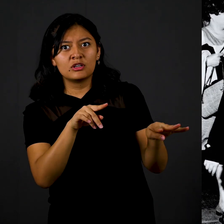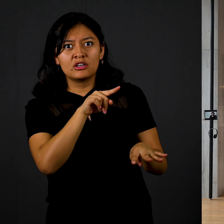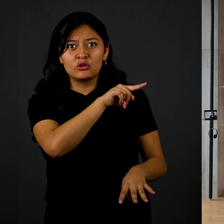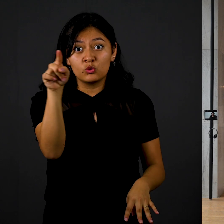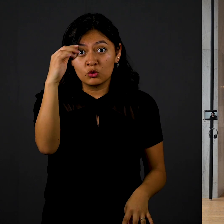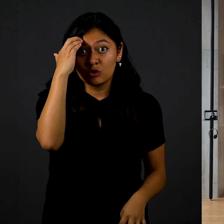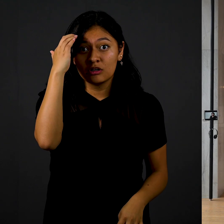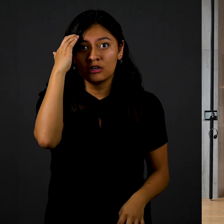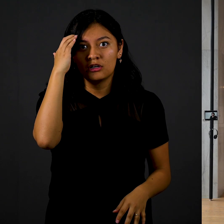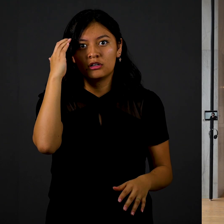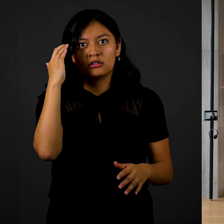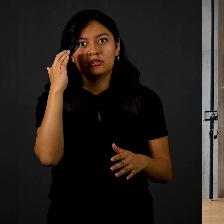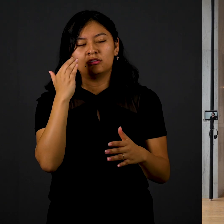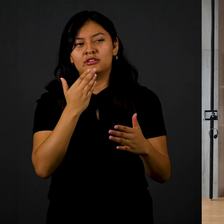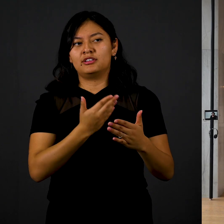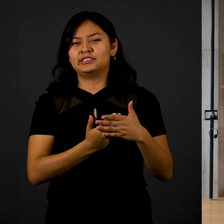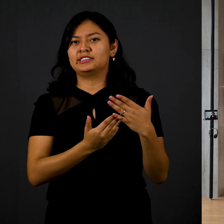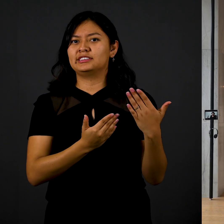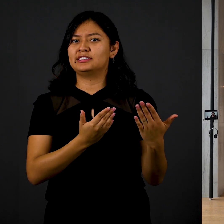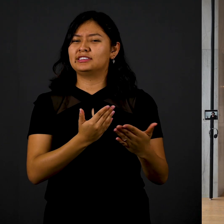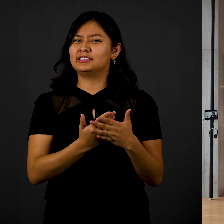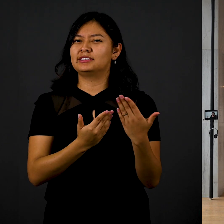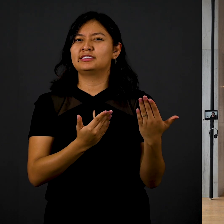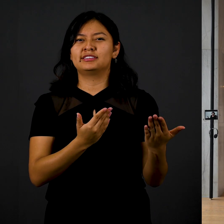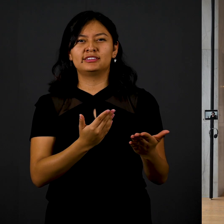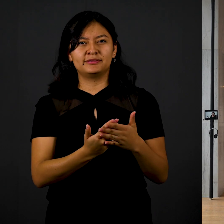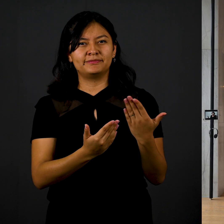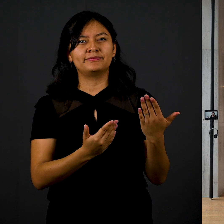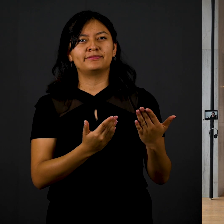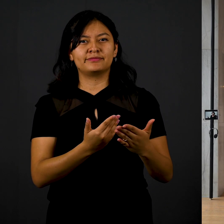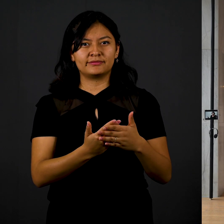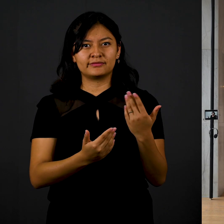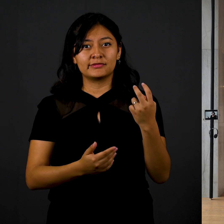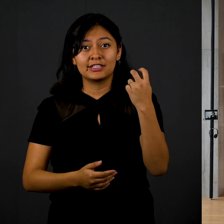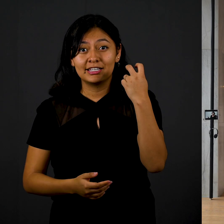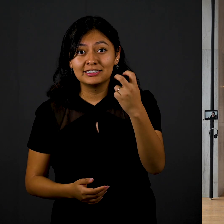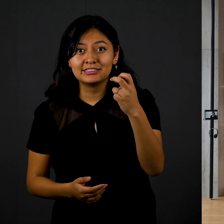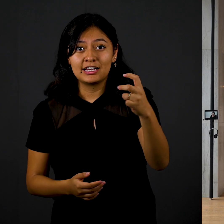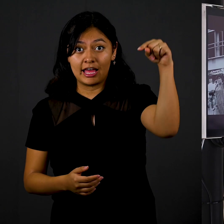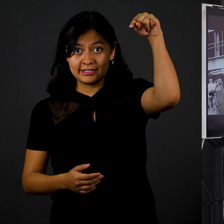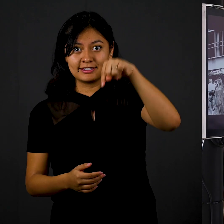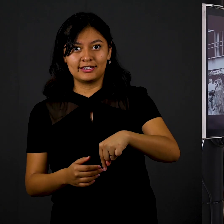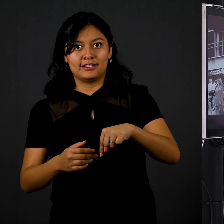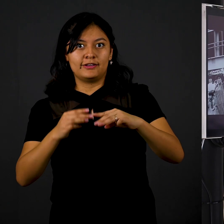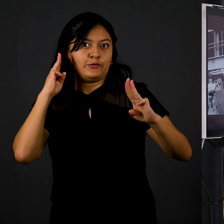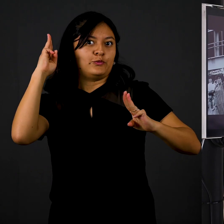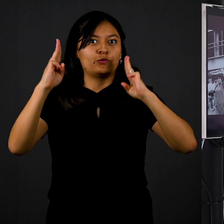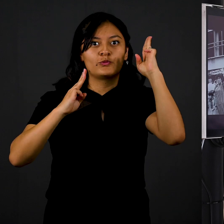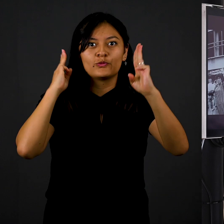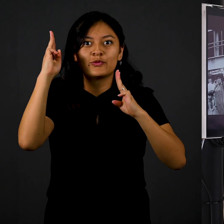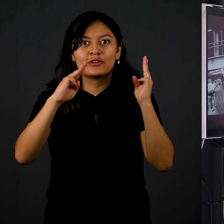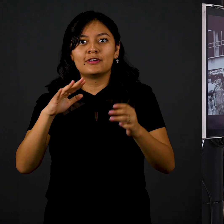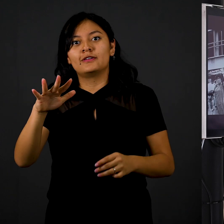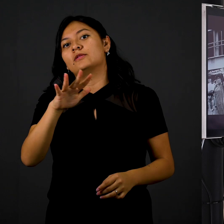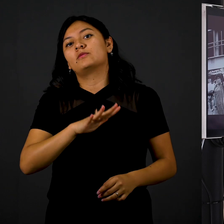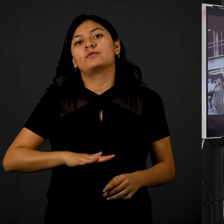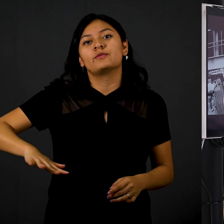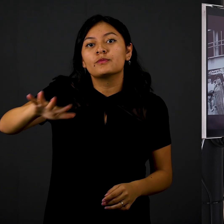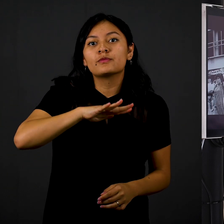el papel de la mujer. Por ejemplo, la búsqueda de los desaparecidos desde los años 70 hasta nuestras